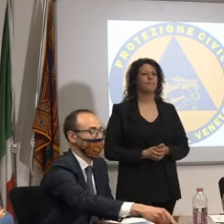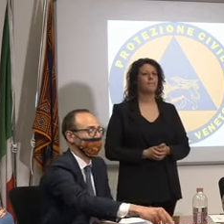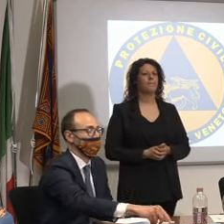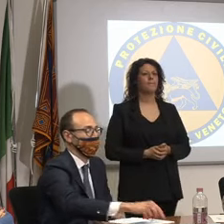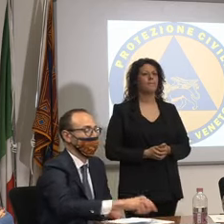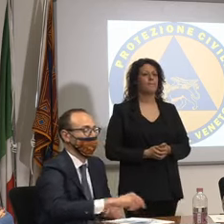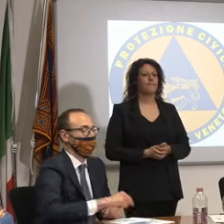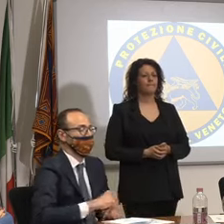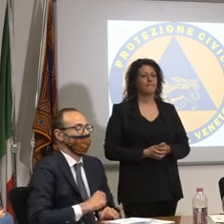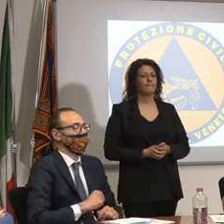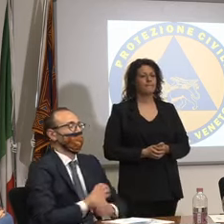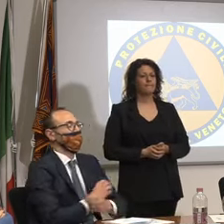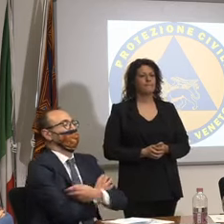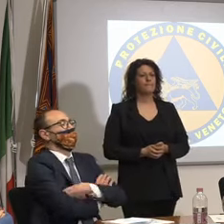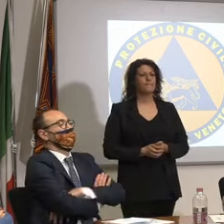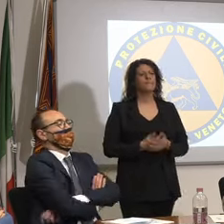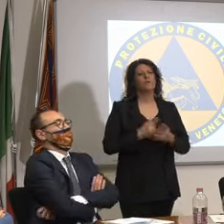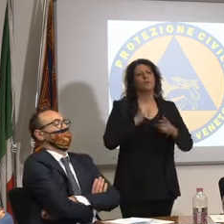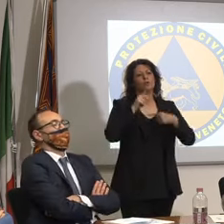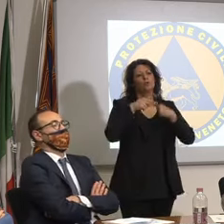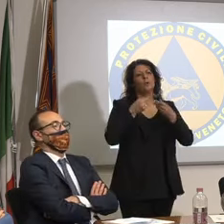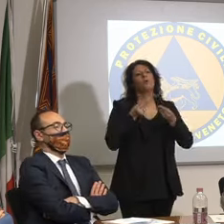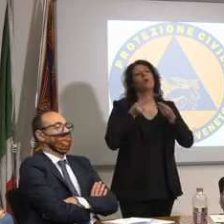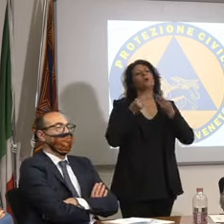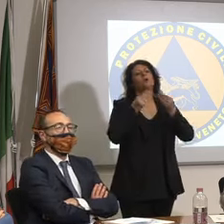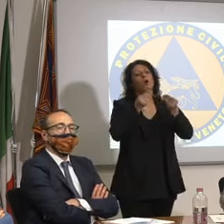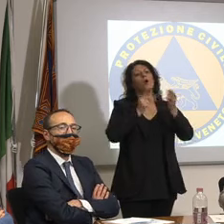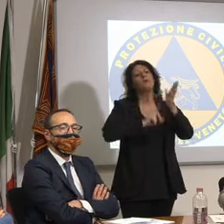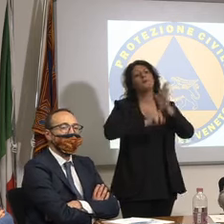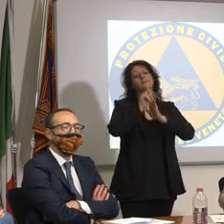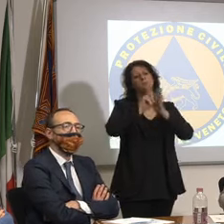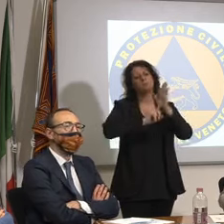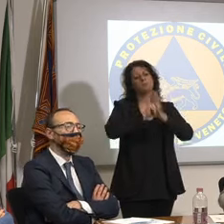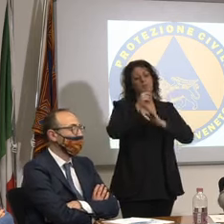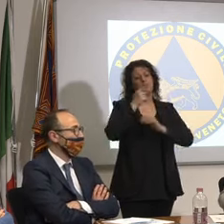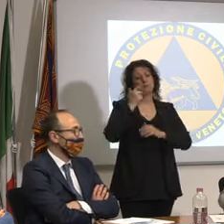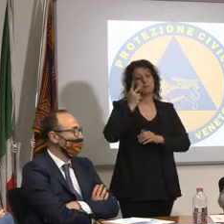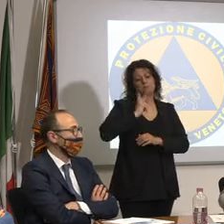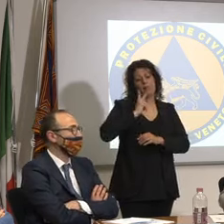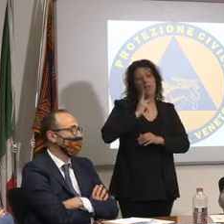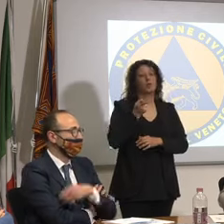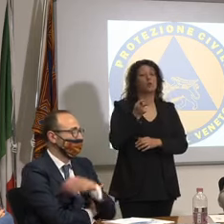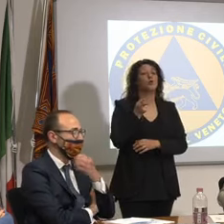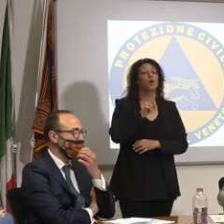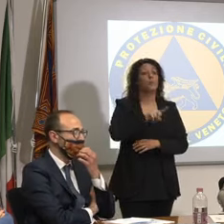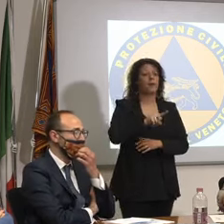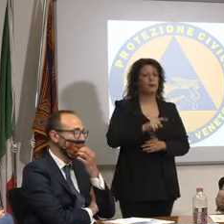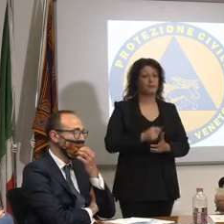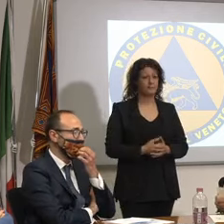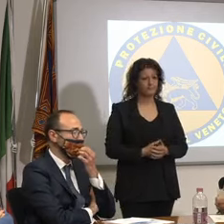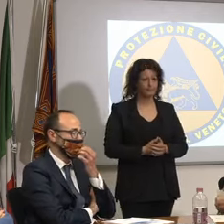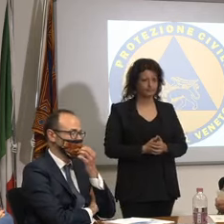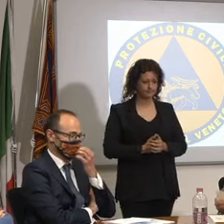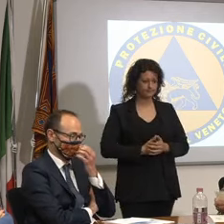particolari e le risultanze io spero già domani